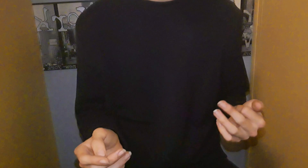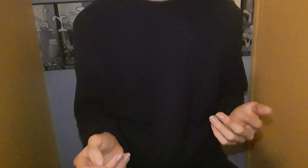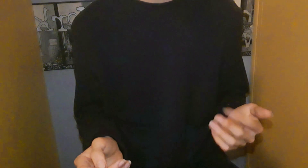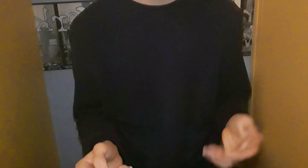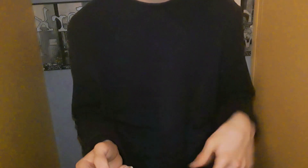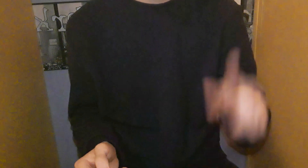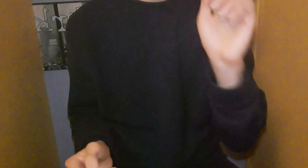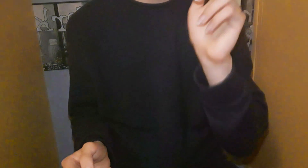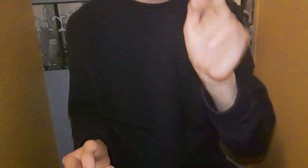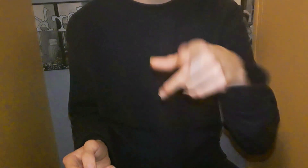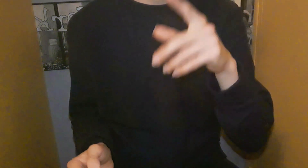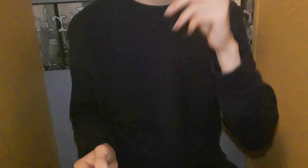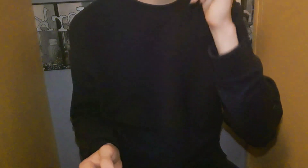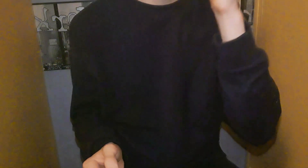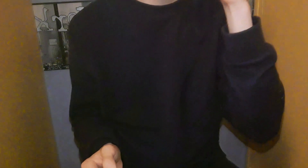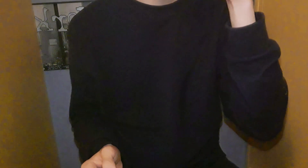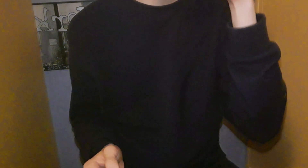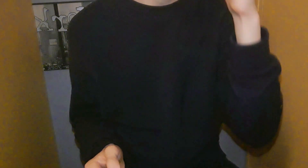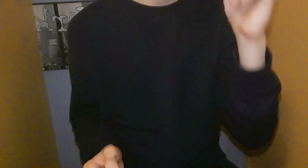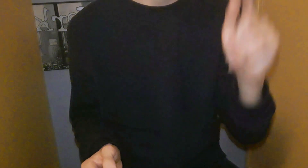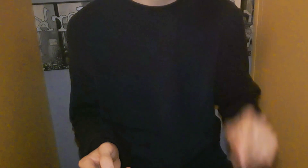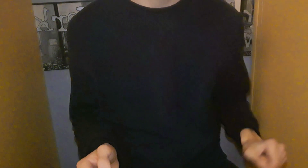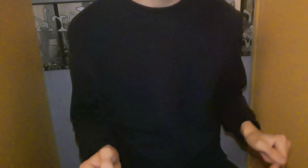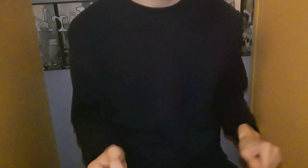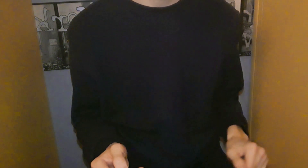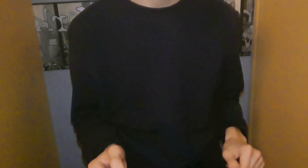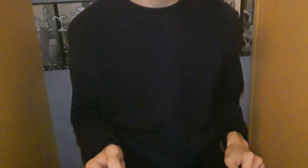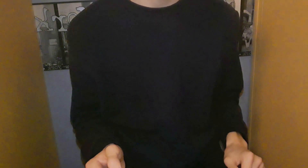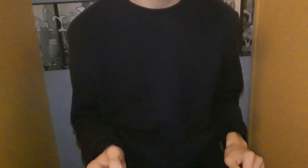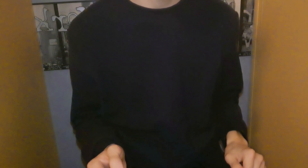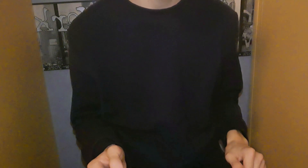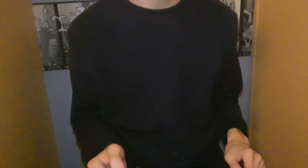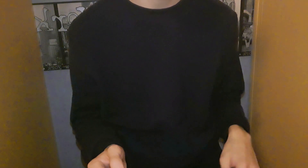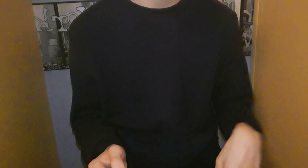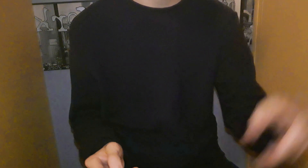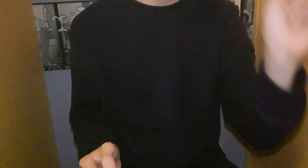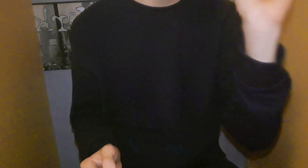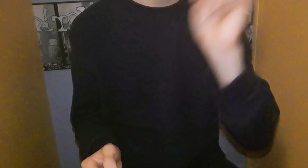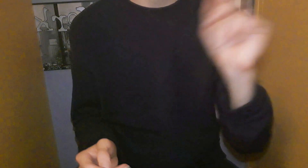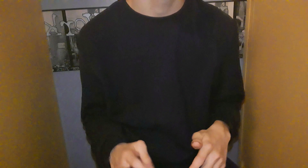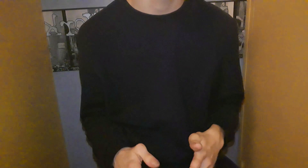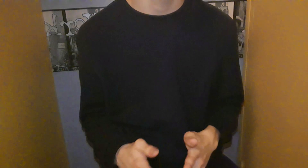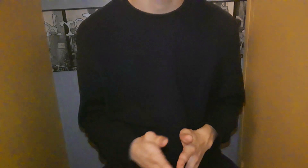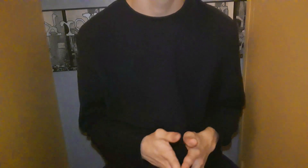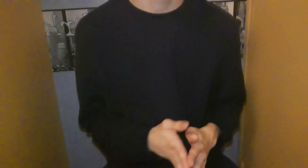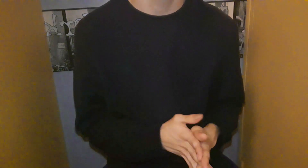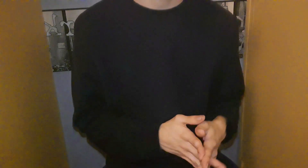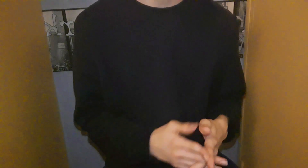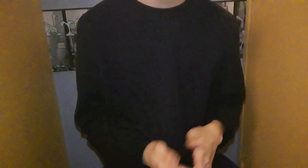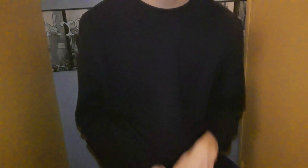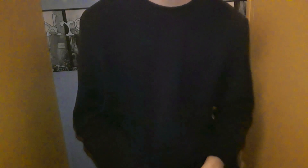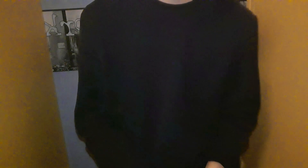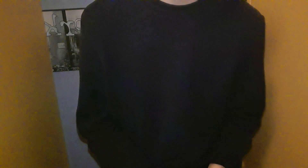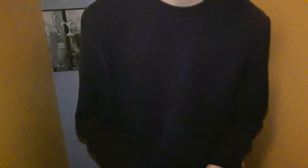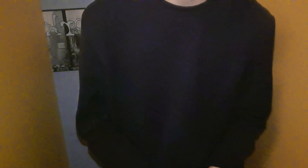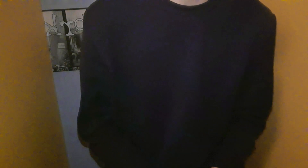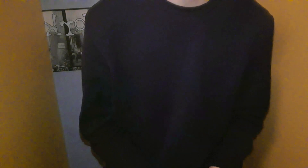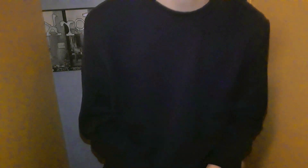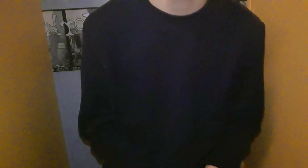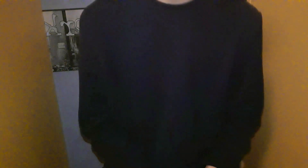j'adore ça Pour ceux qui les ont vus, euh... Quand j'avais fait le vlog au Zoopoval Faut que je vous le mette dans le... Du coup, voilà C'est vrai que